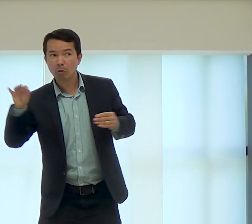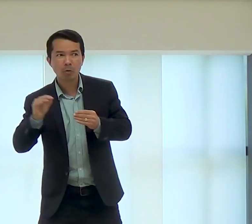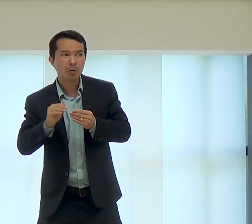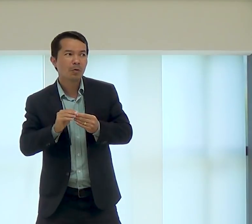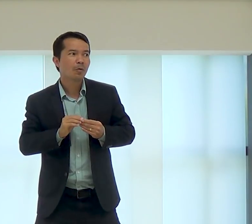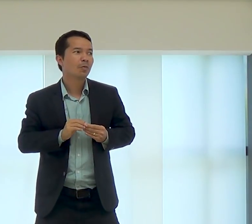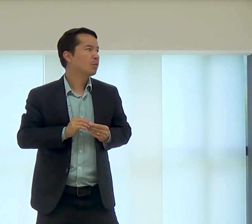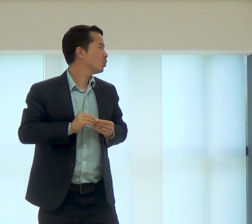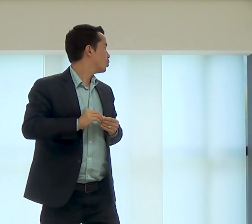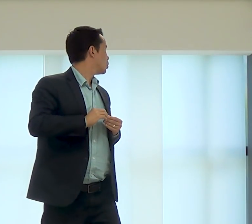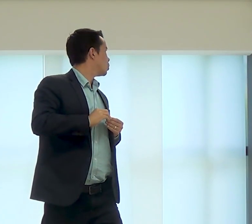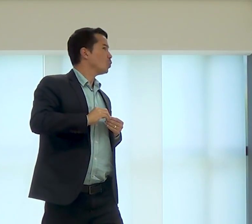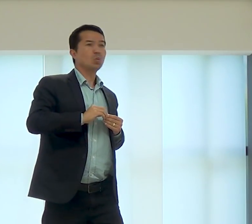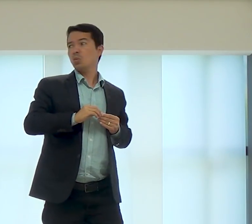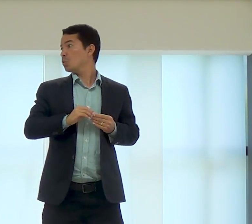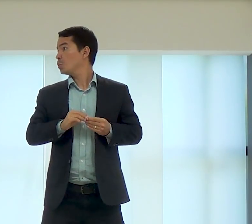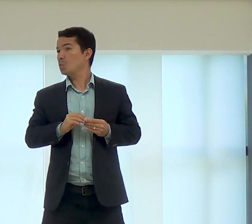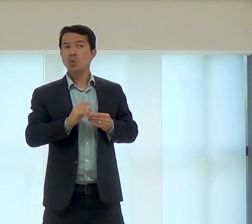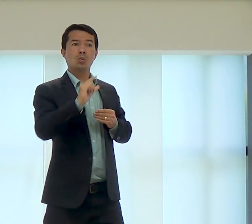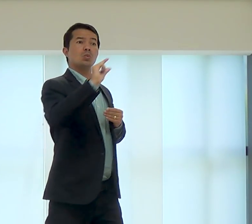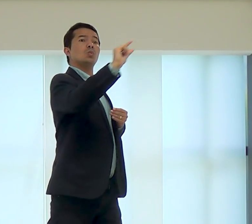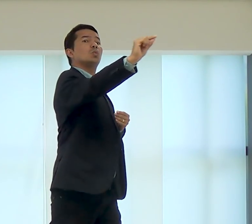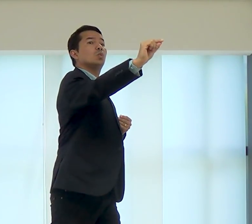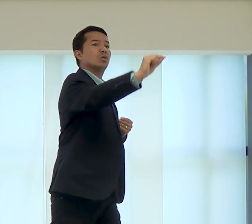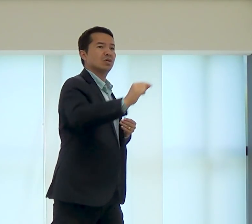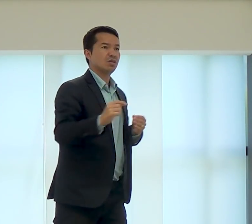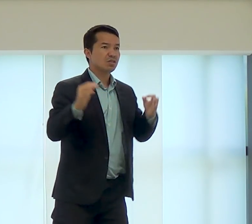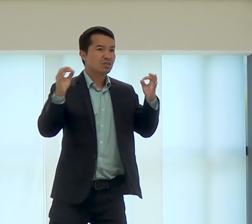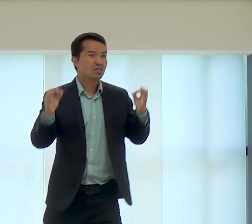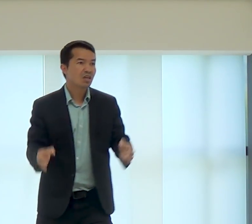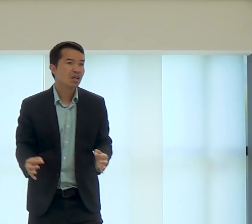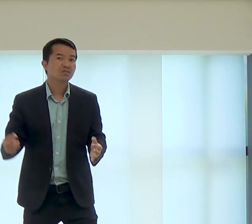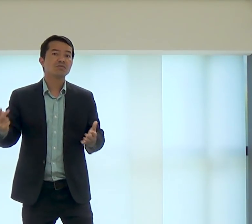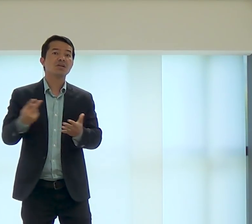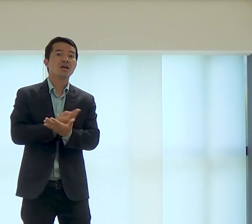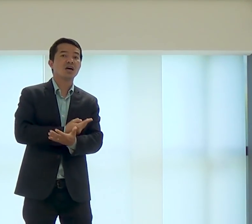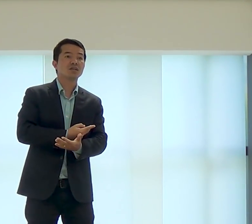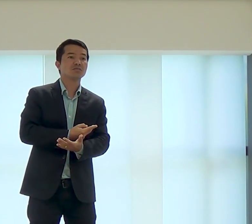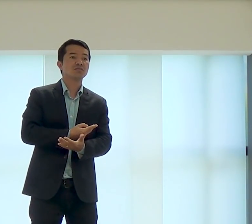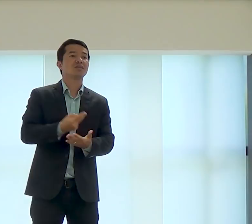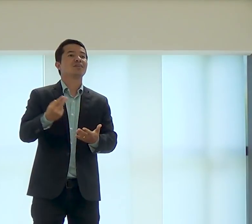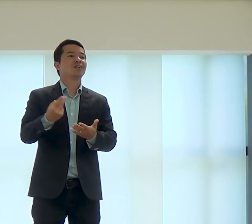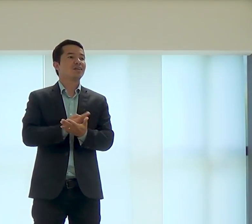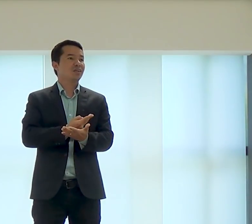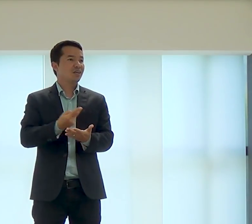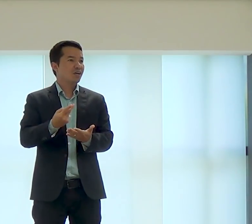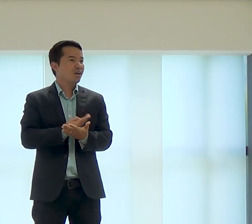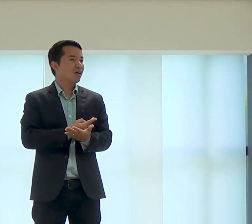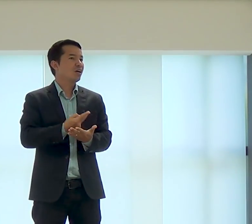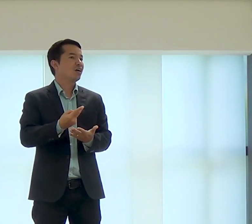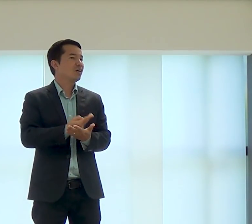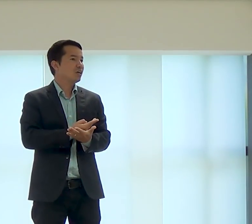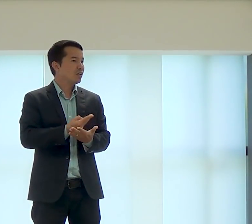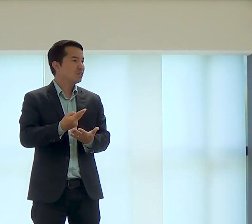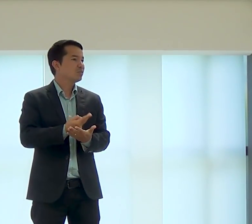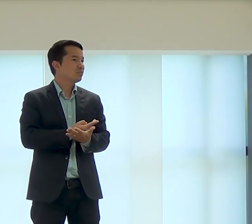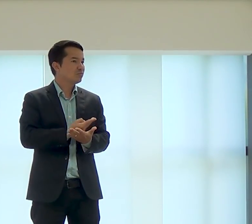e vê o carro aberto, e você então coloca a mão dentro do carro e tira aquele objeto dentro do